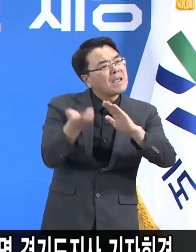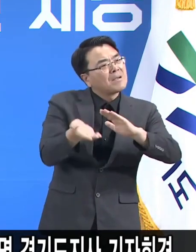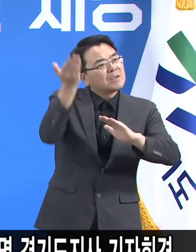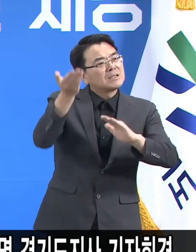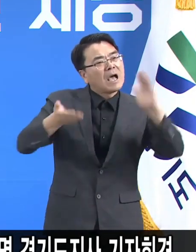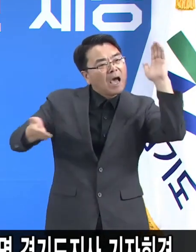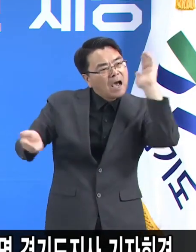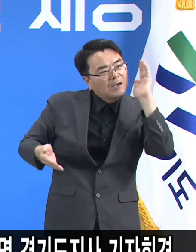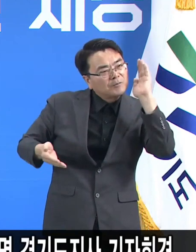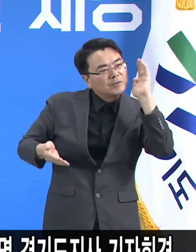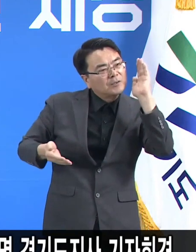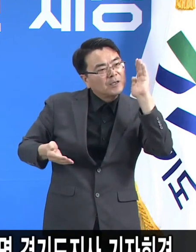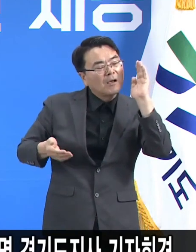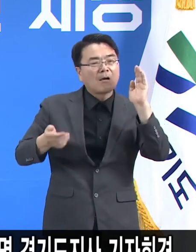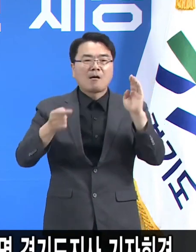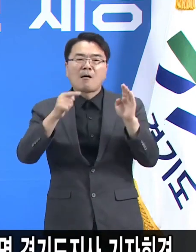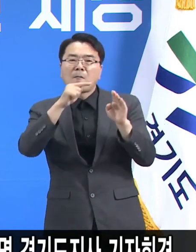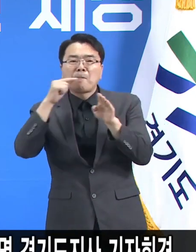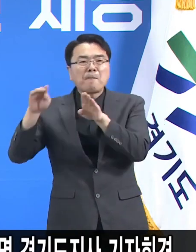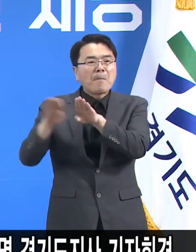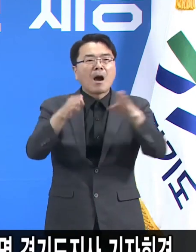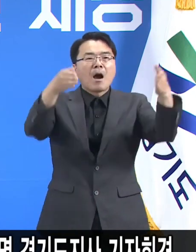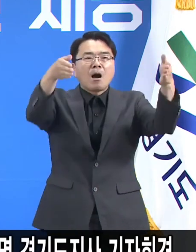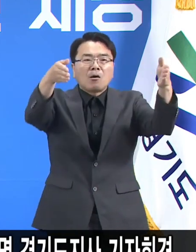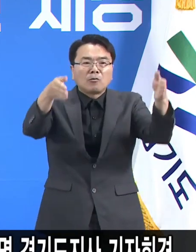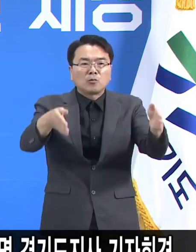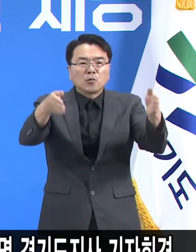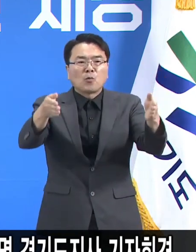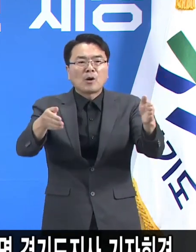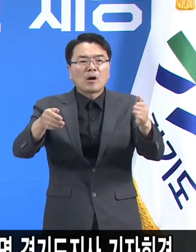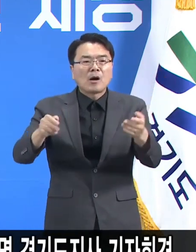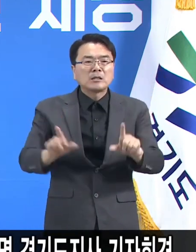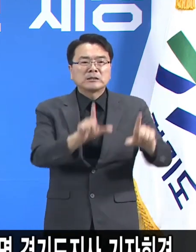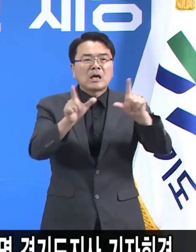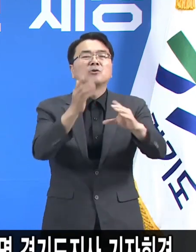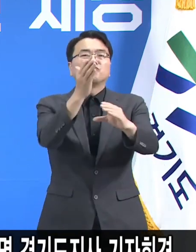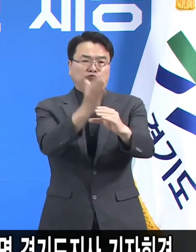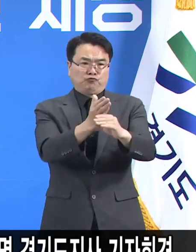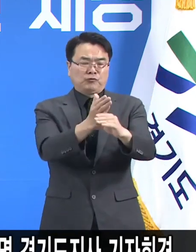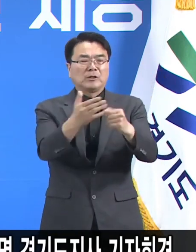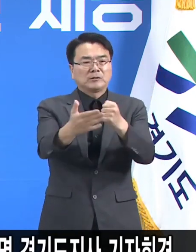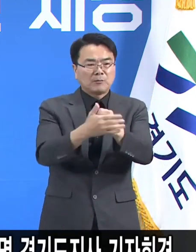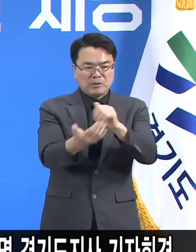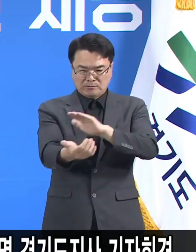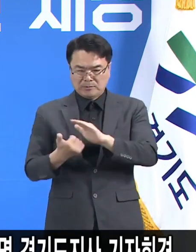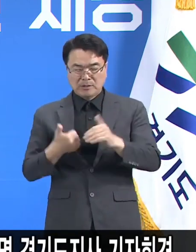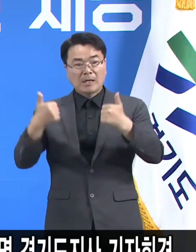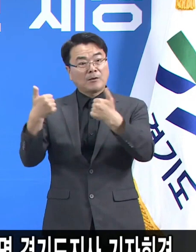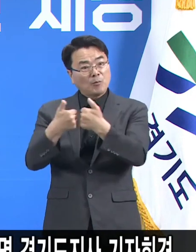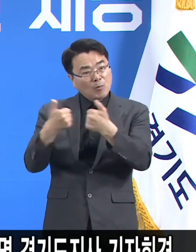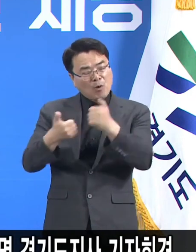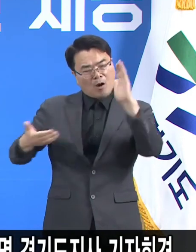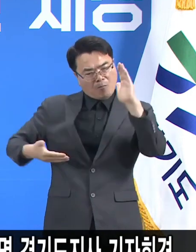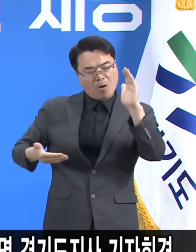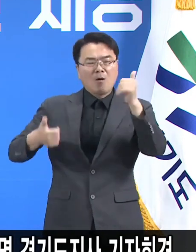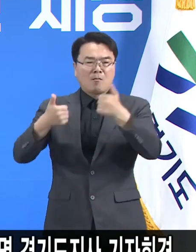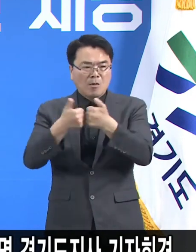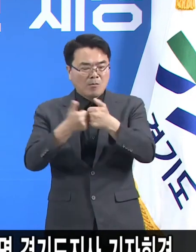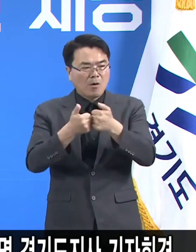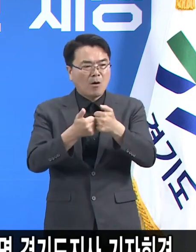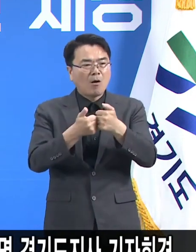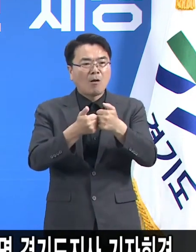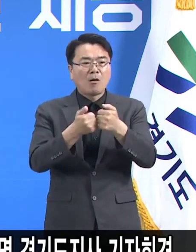지금 방학 동안에 거주하고 있습니다. 학생들과 충분히 협의했고 또 학교 당국의 협조를 얻어서 충분히